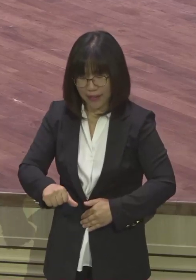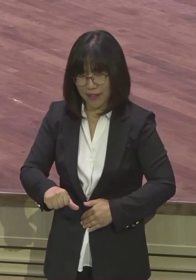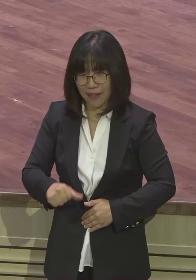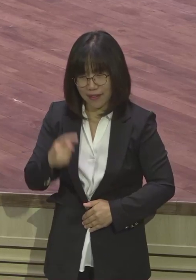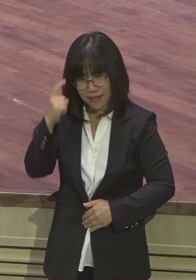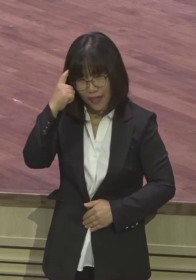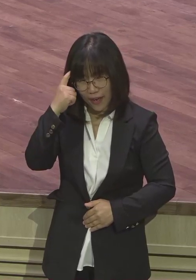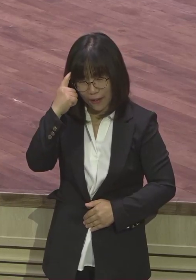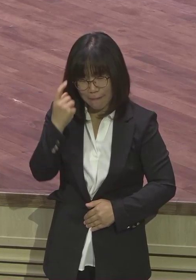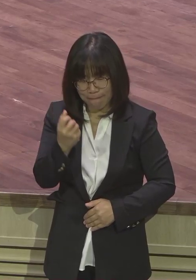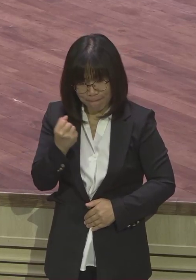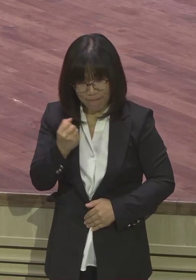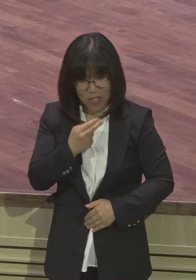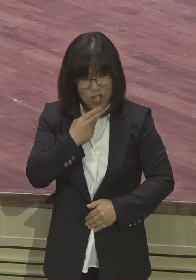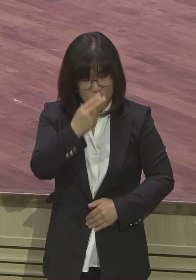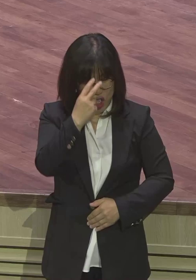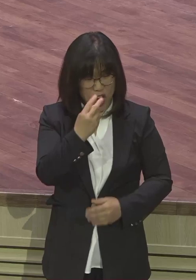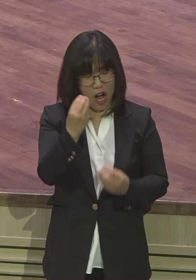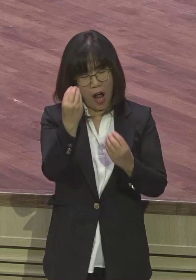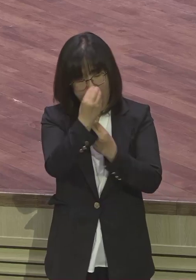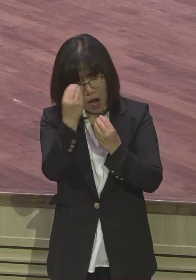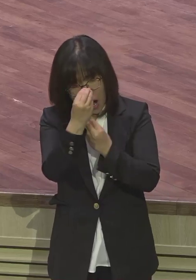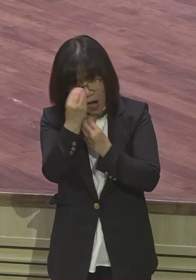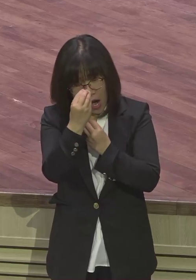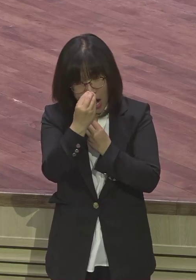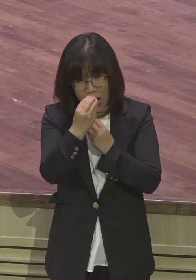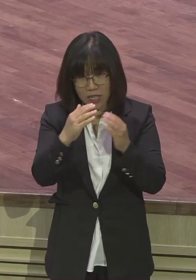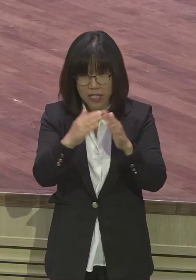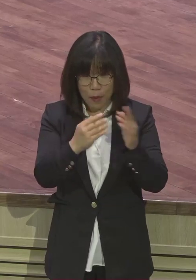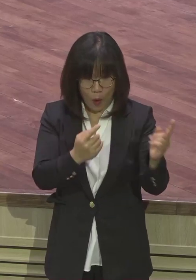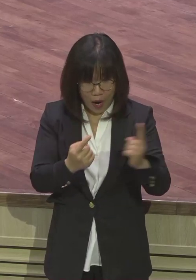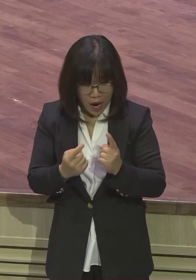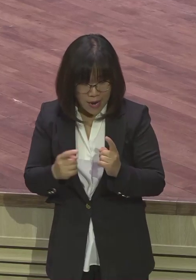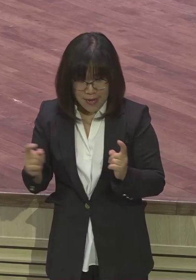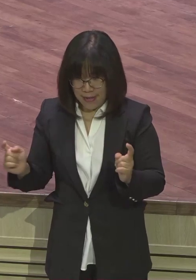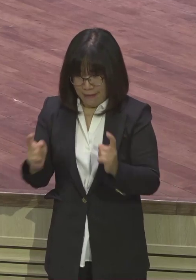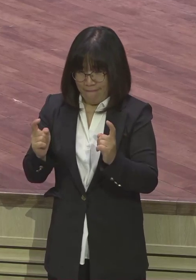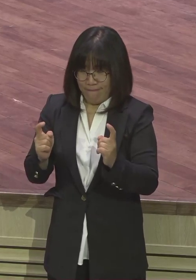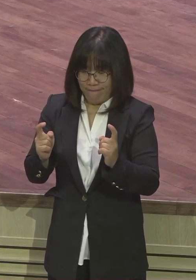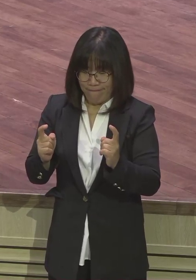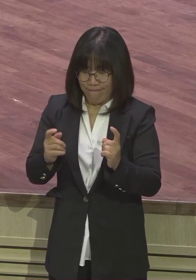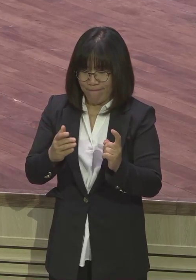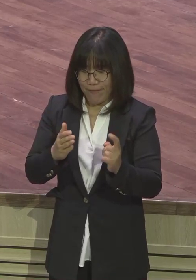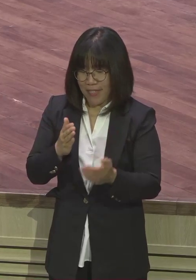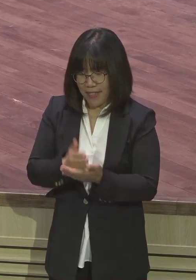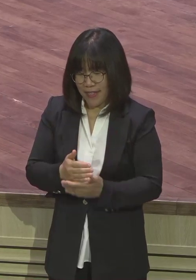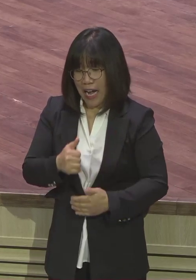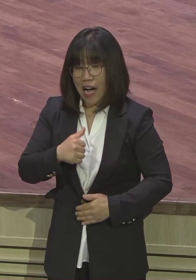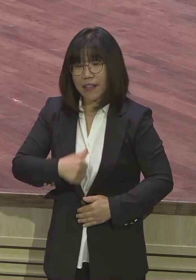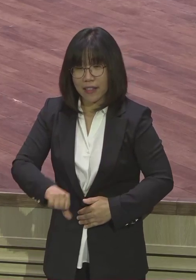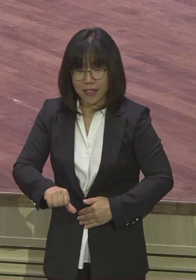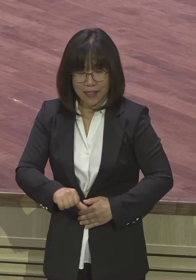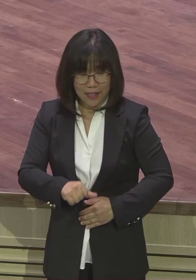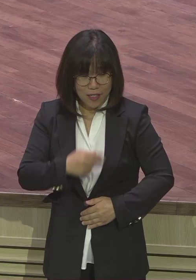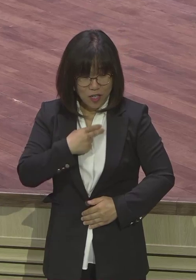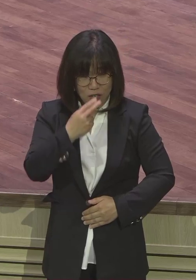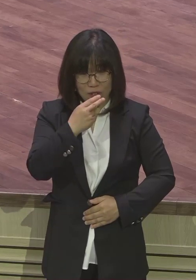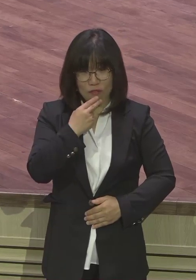술 먹고 오는데 보통 싸우잖아요. 아들이다라고 보면 아들이 술 먹고 오는데 그 몸을 생각해 줘야